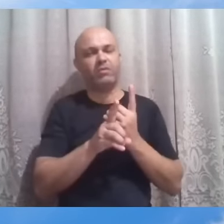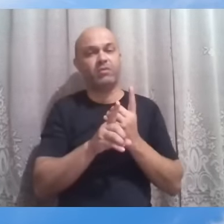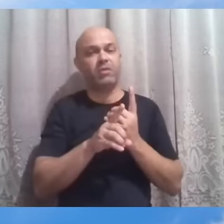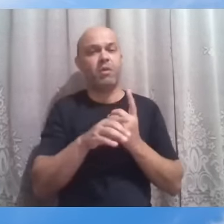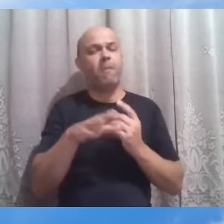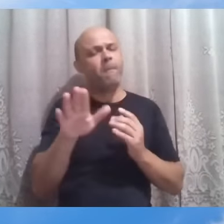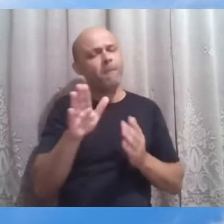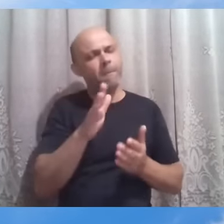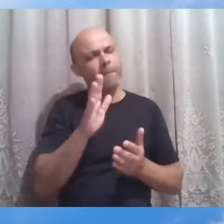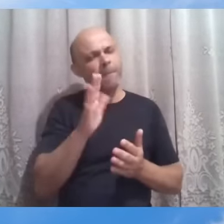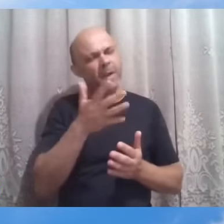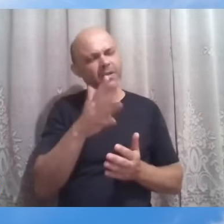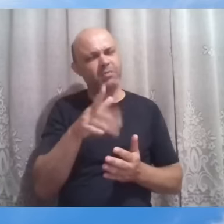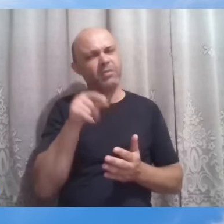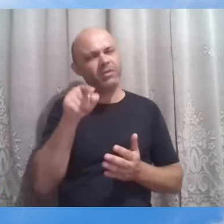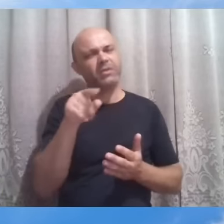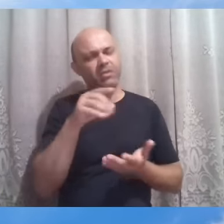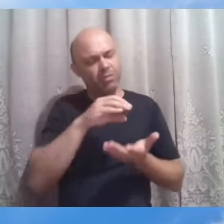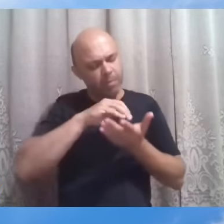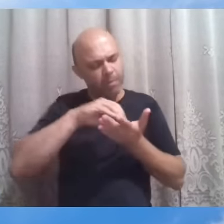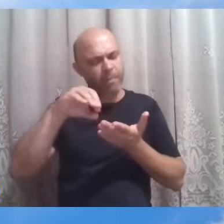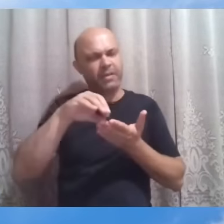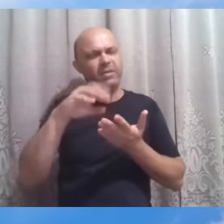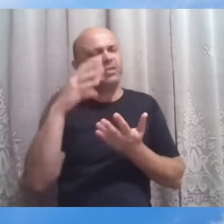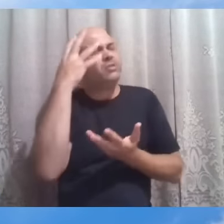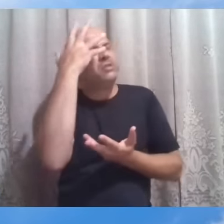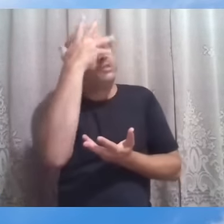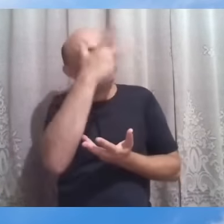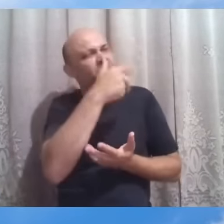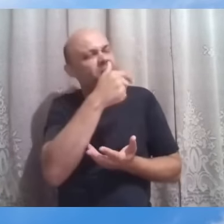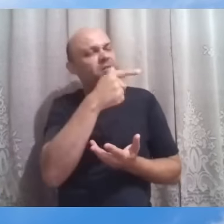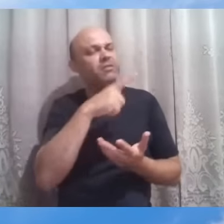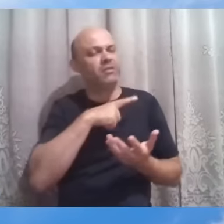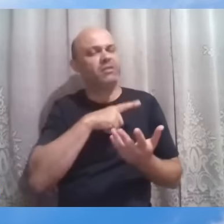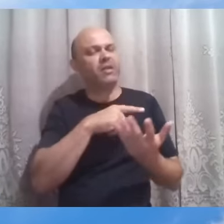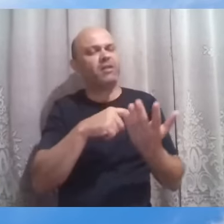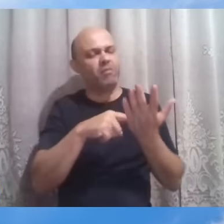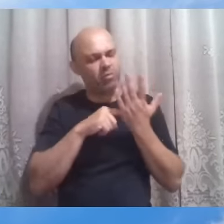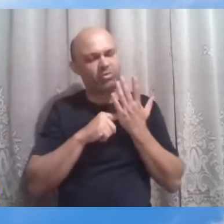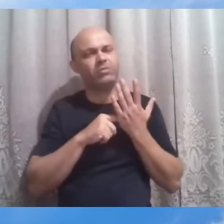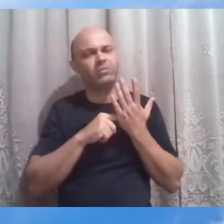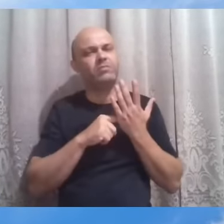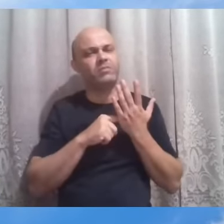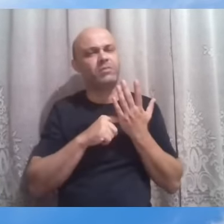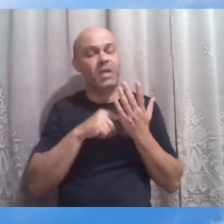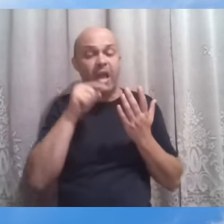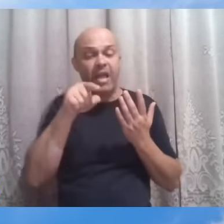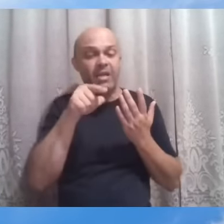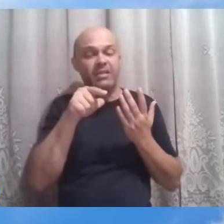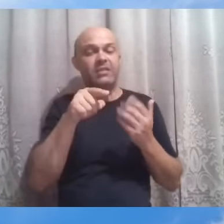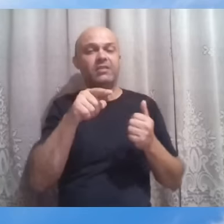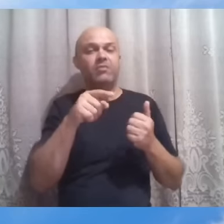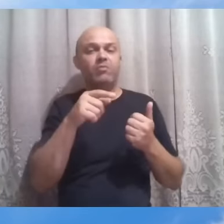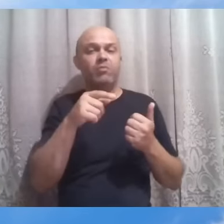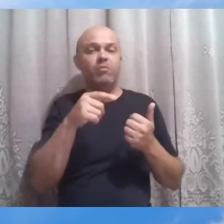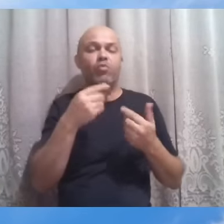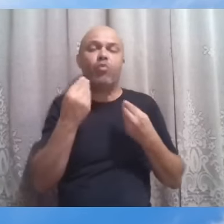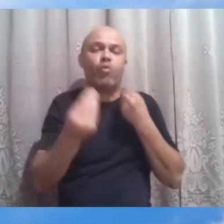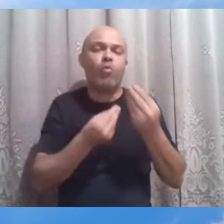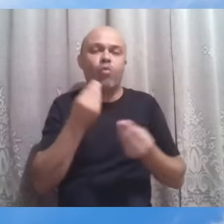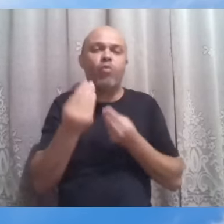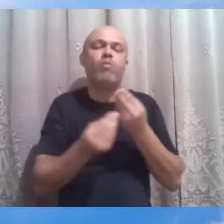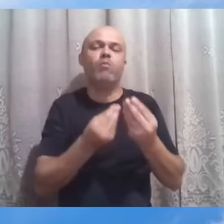isso que essa passagem tão bela tem a nos dizer. Essas maneiras pelas quais Deus,